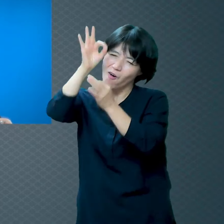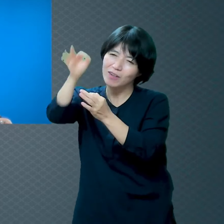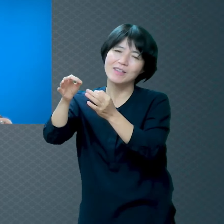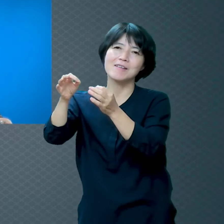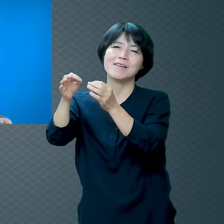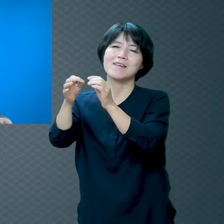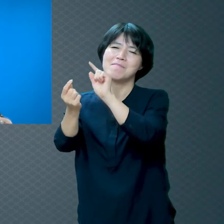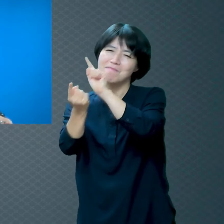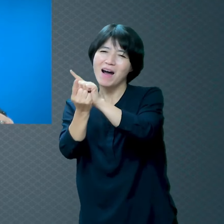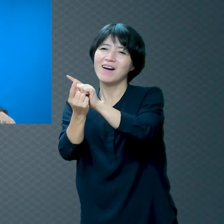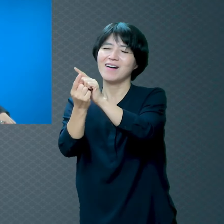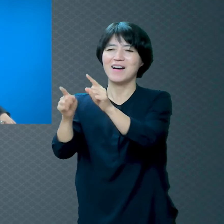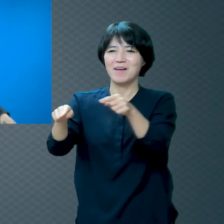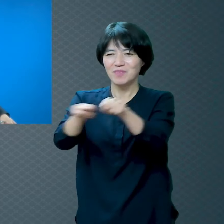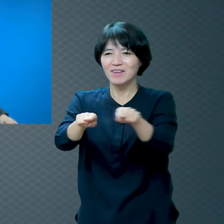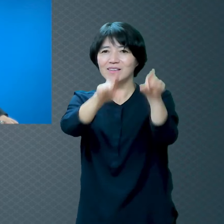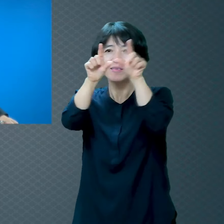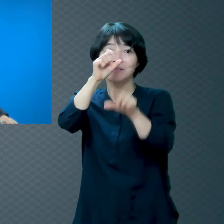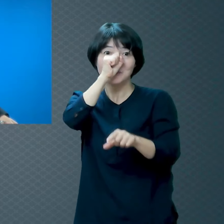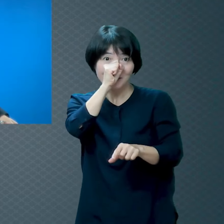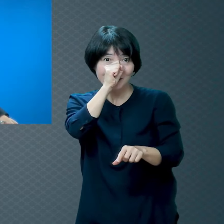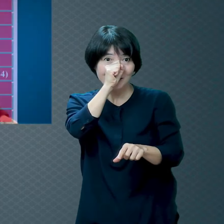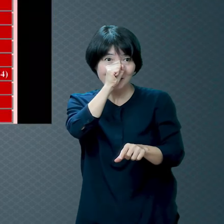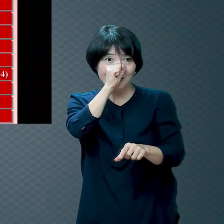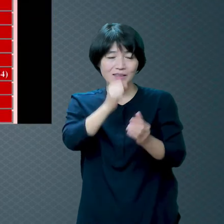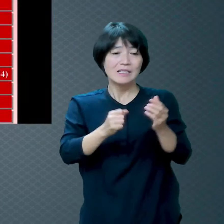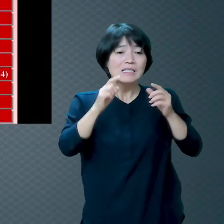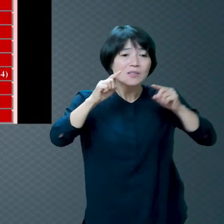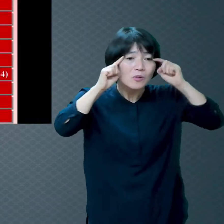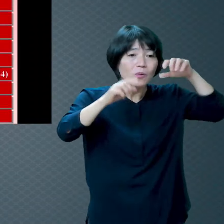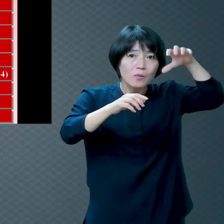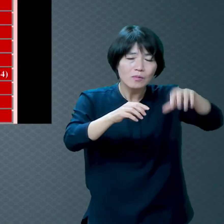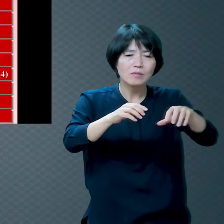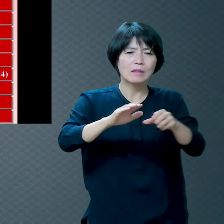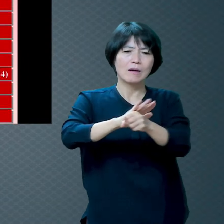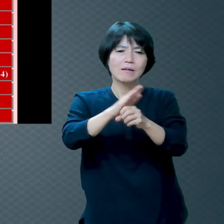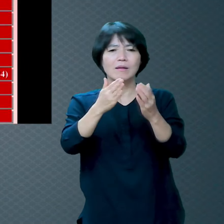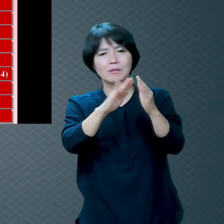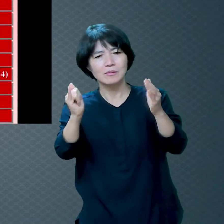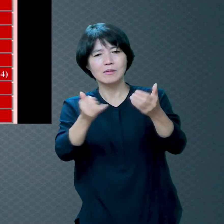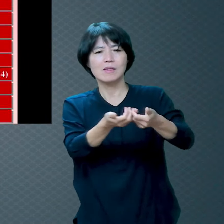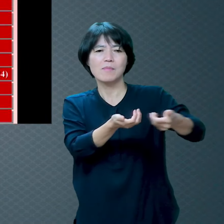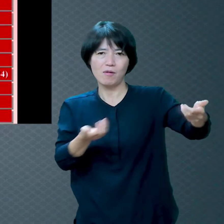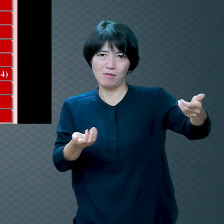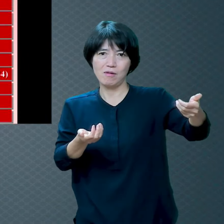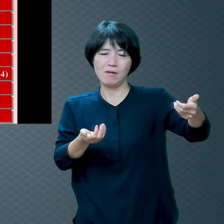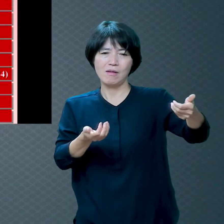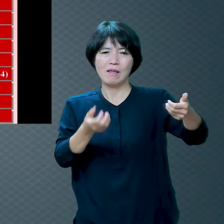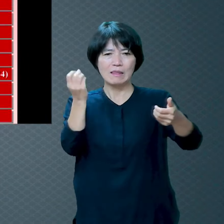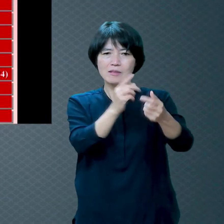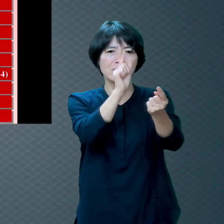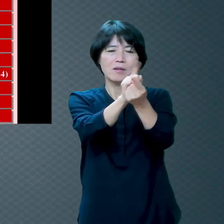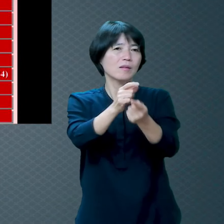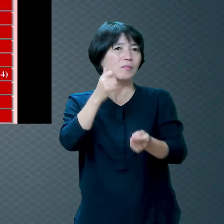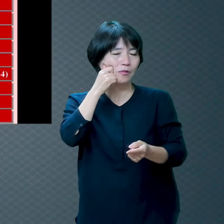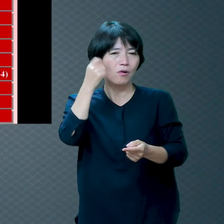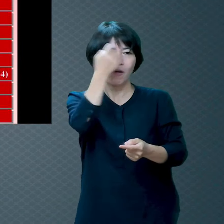사랑하는 사람들하고 영원히 이별하는 곳입니다 보고 싶은 자식 못 봐요